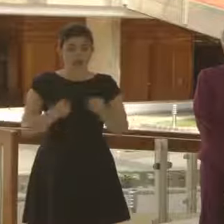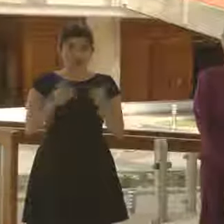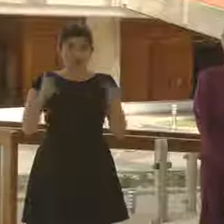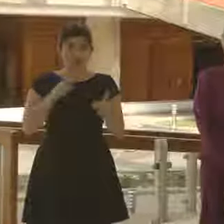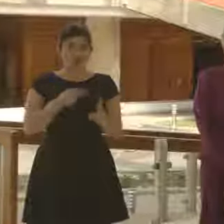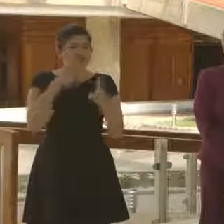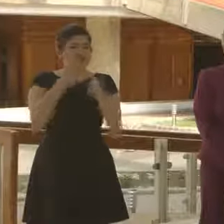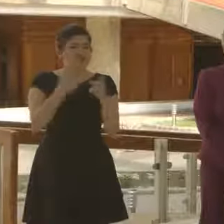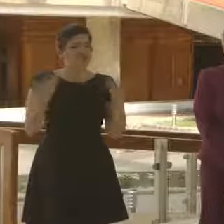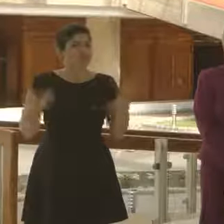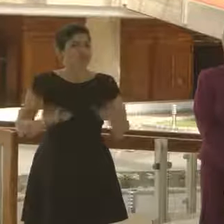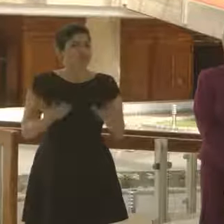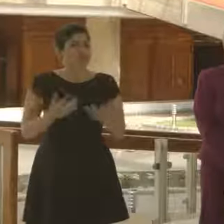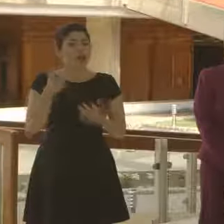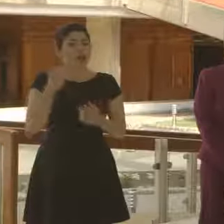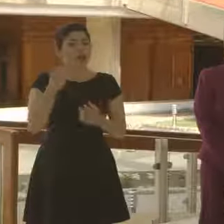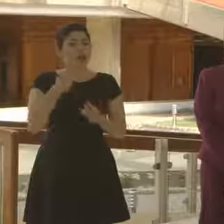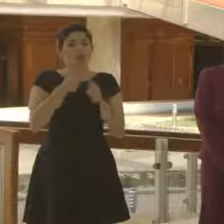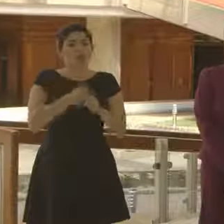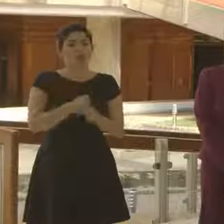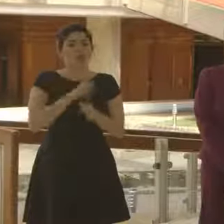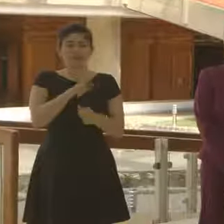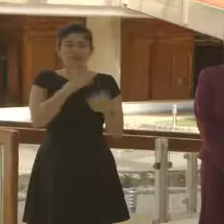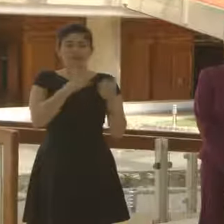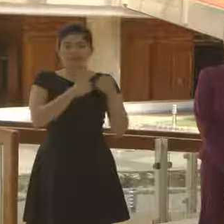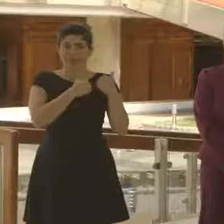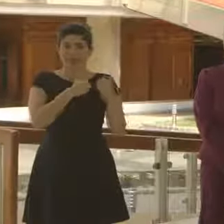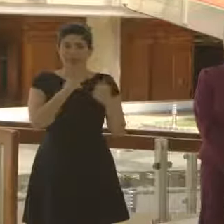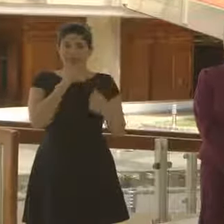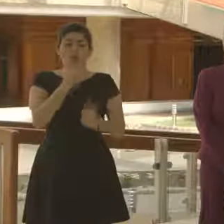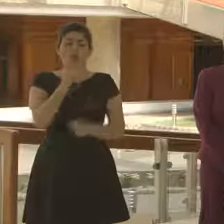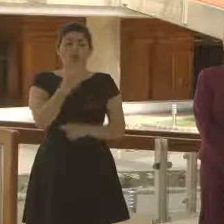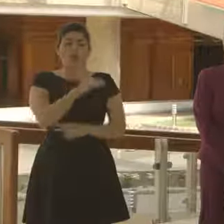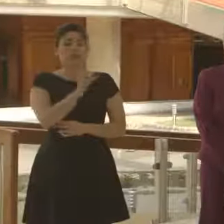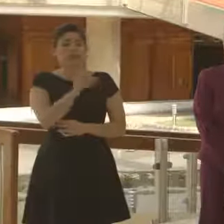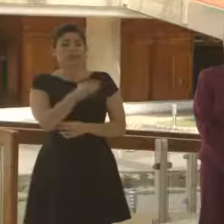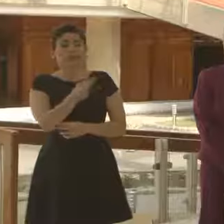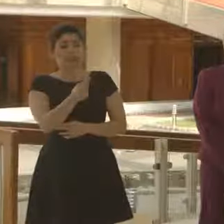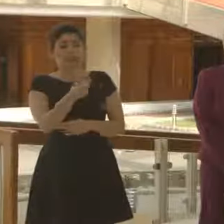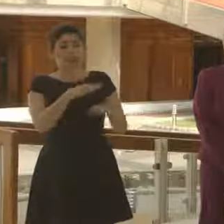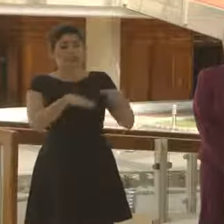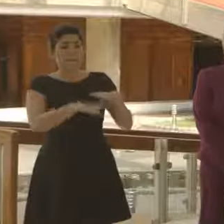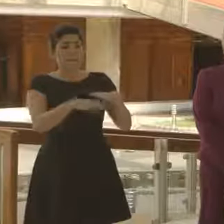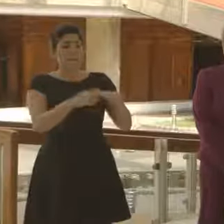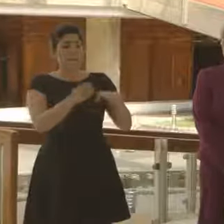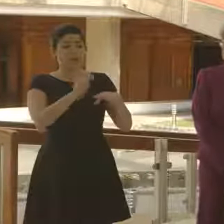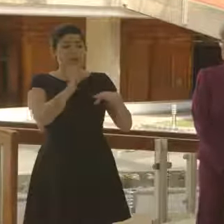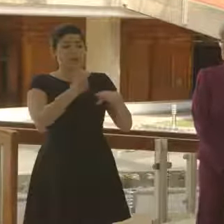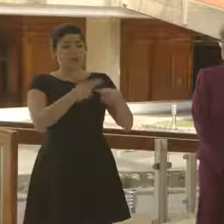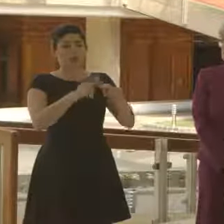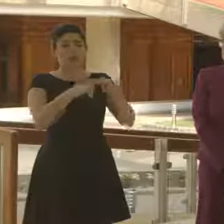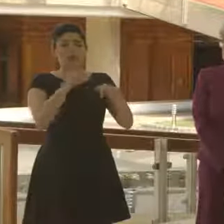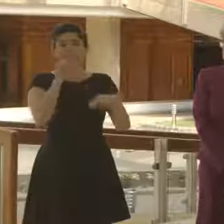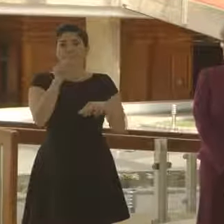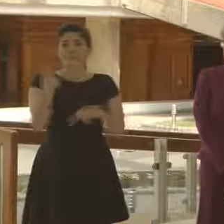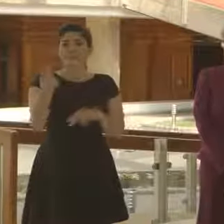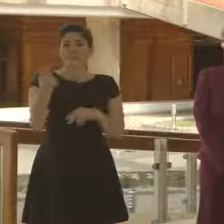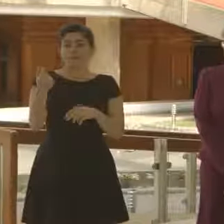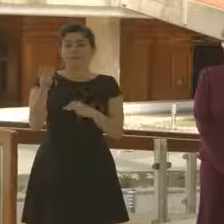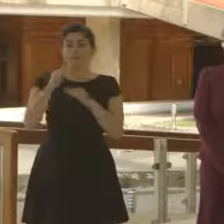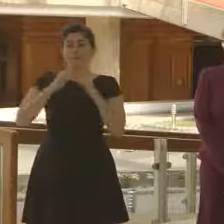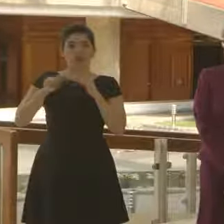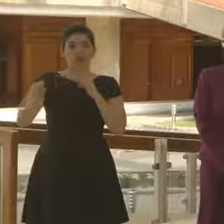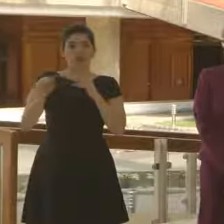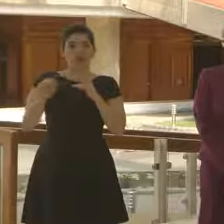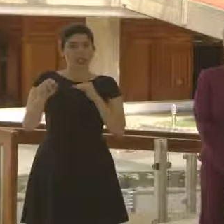públicos bajo su régimen, no como un porcentaje de salario base, sino como un monto nominal fijo,